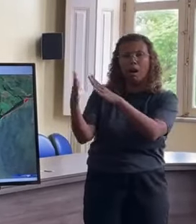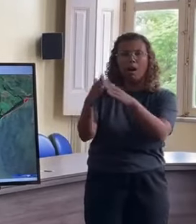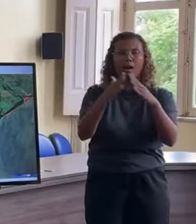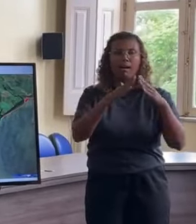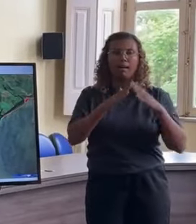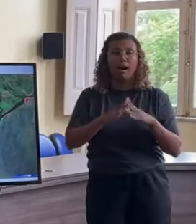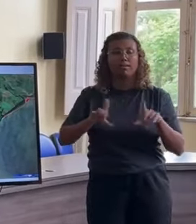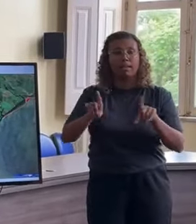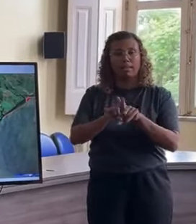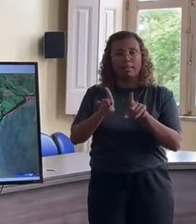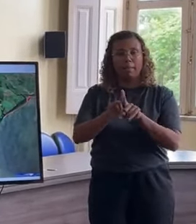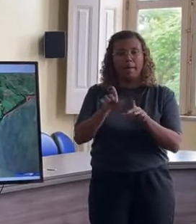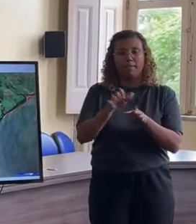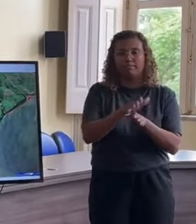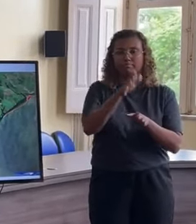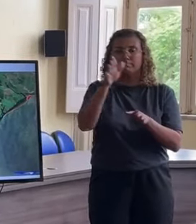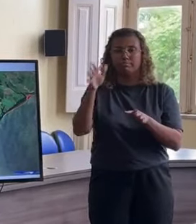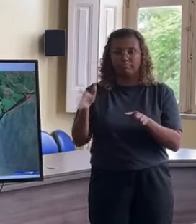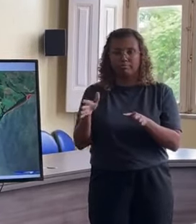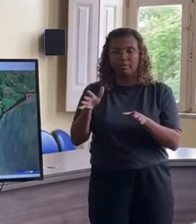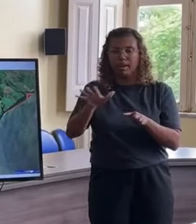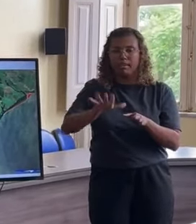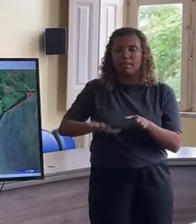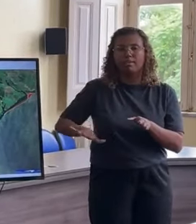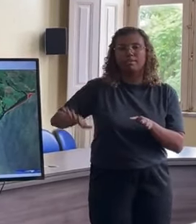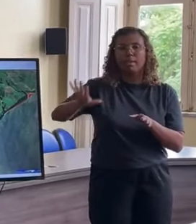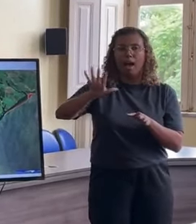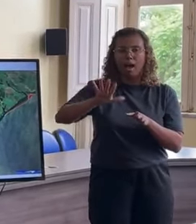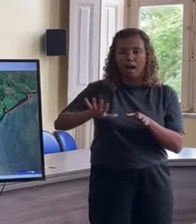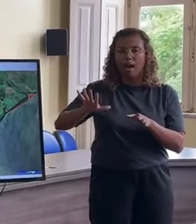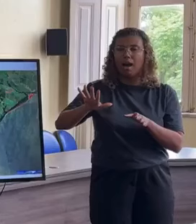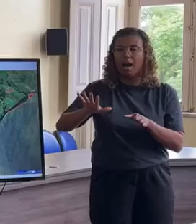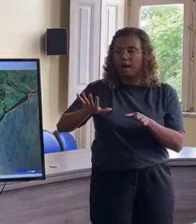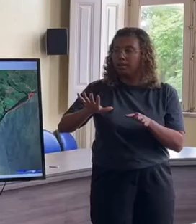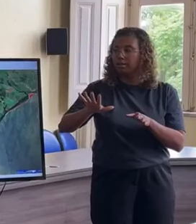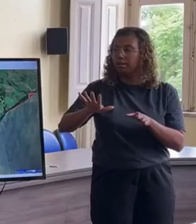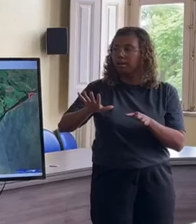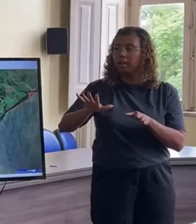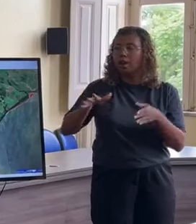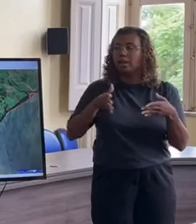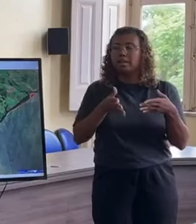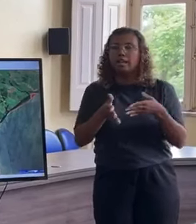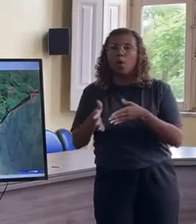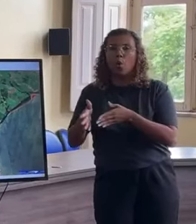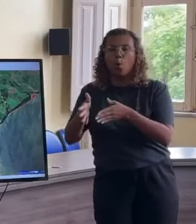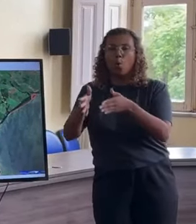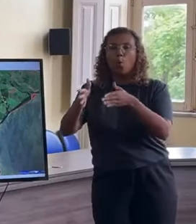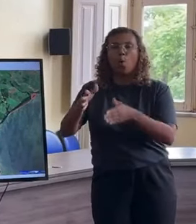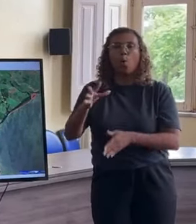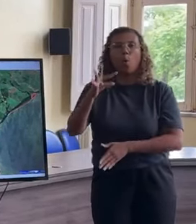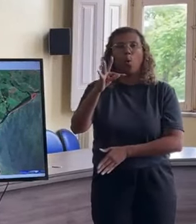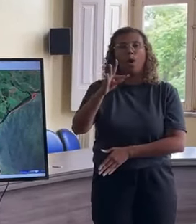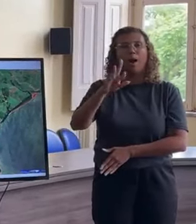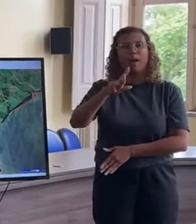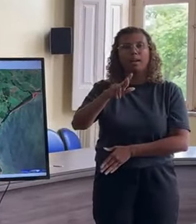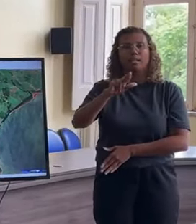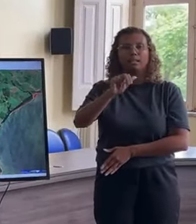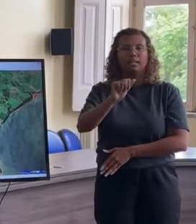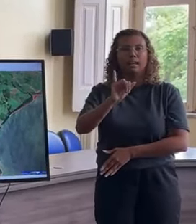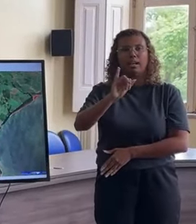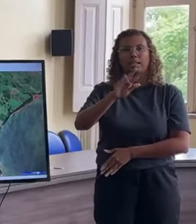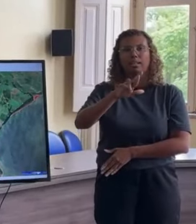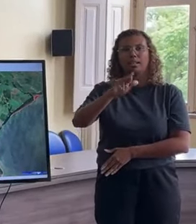Também nessa área à direita da Ferreira Viana, aqui na Rua das Traíras, aquele entorno da Rua das